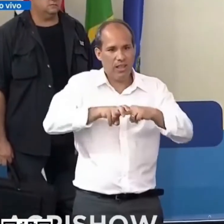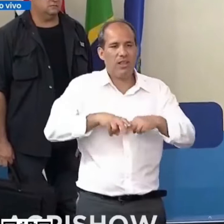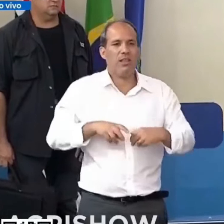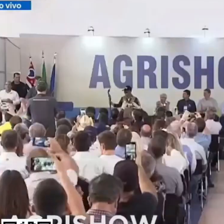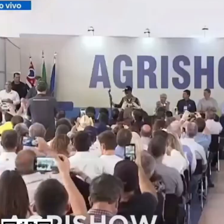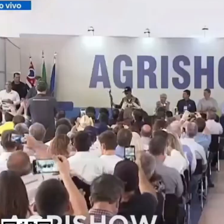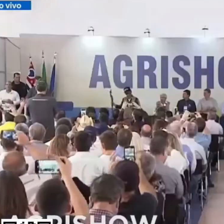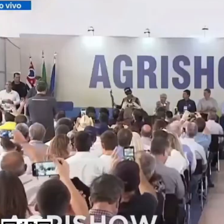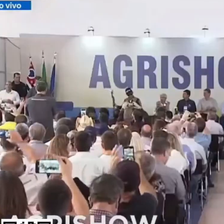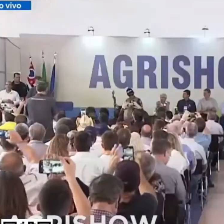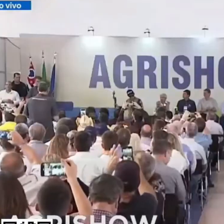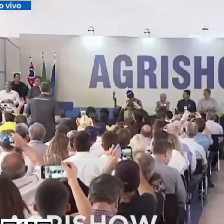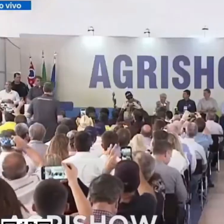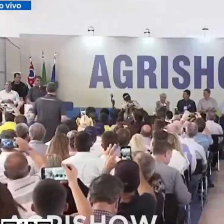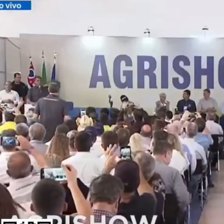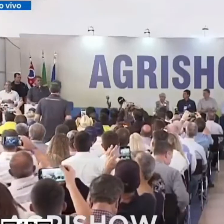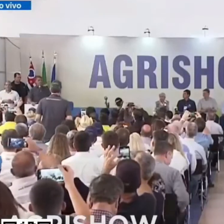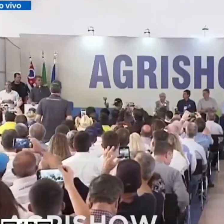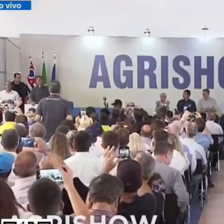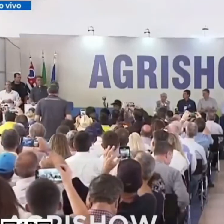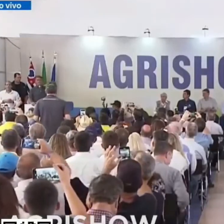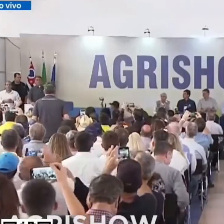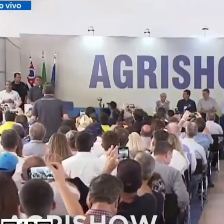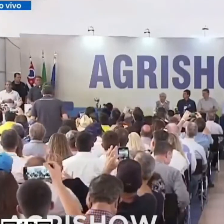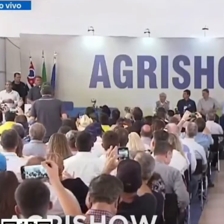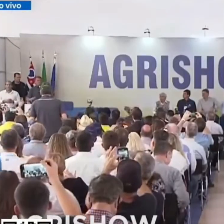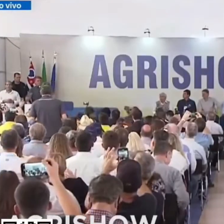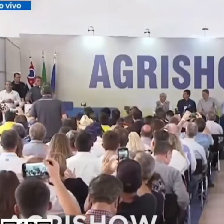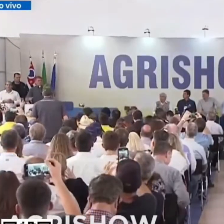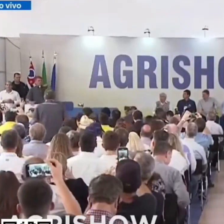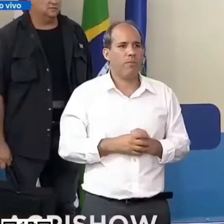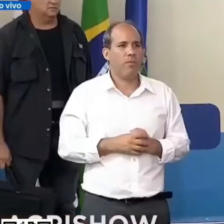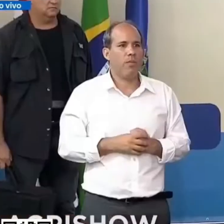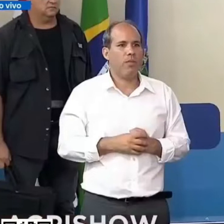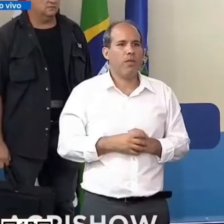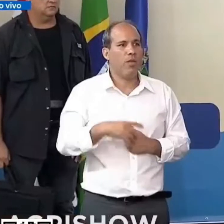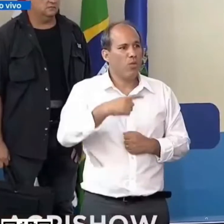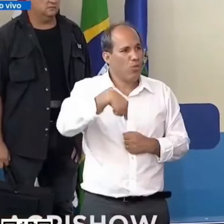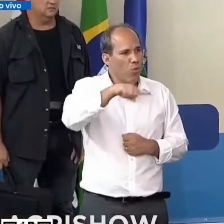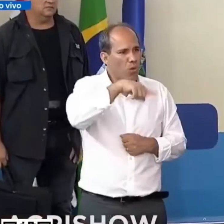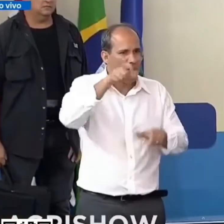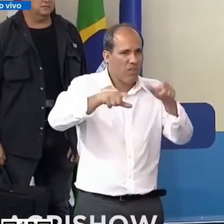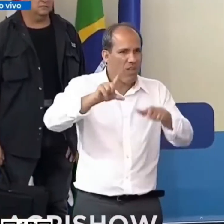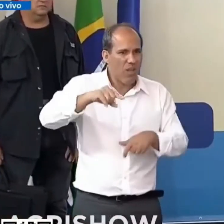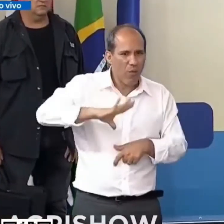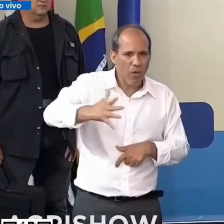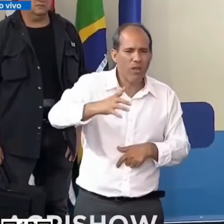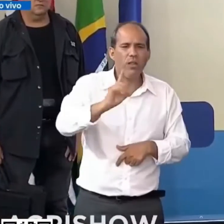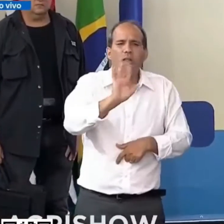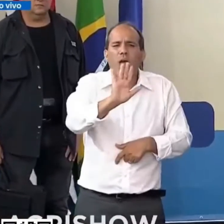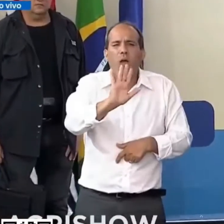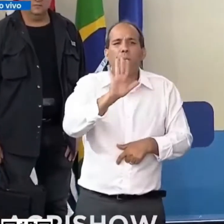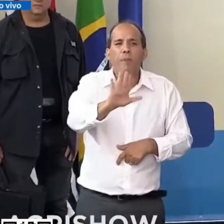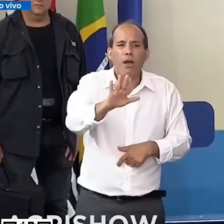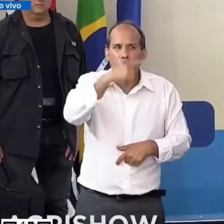somos corajosos não, somos apenas